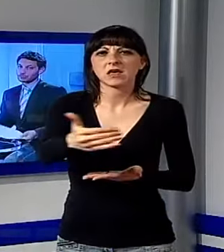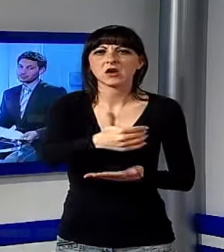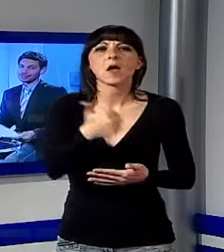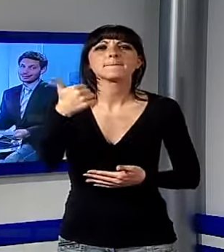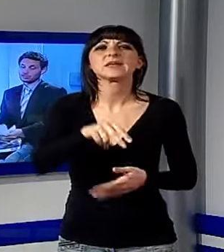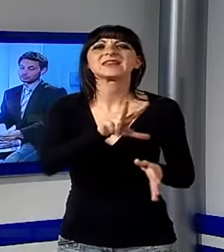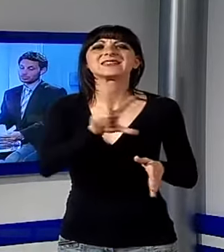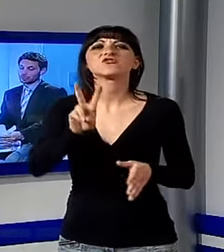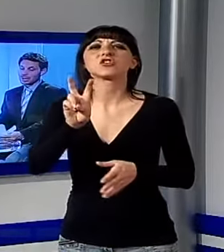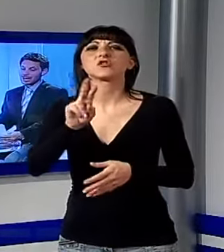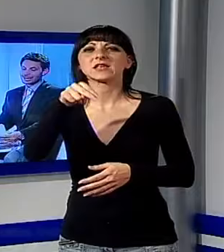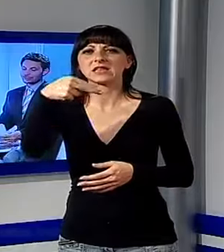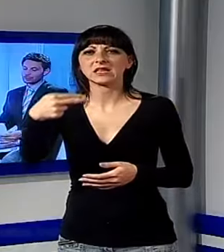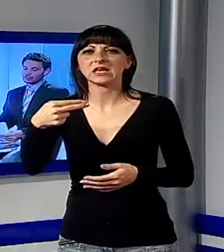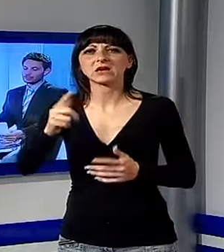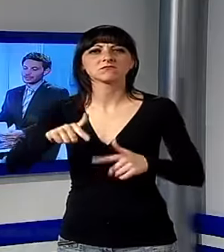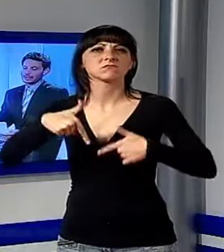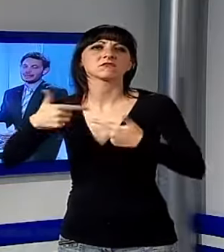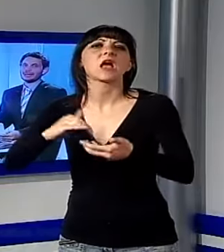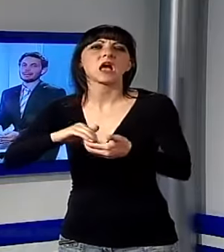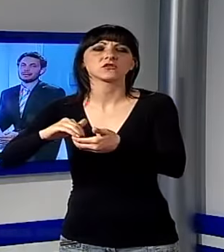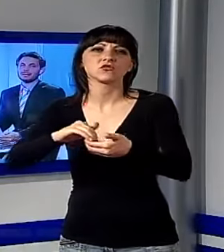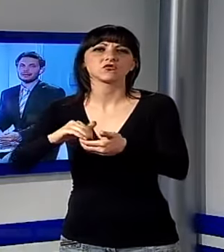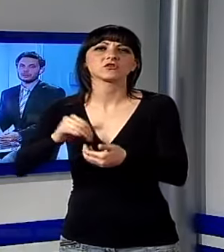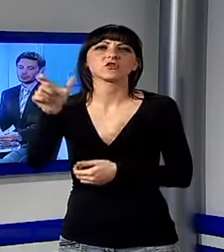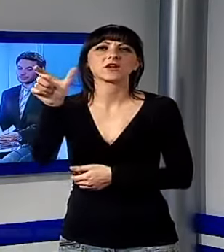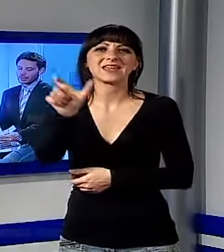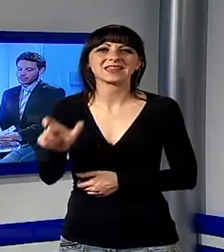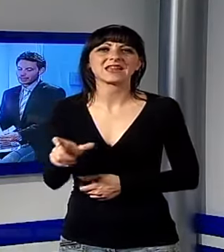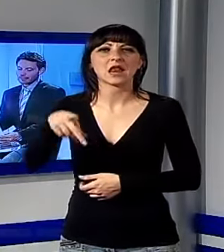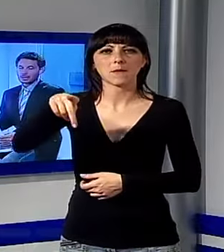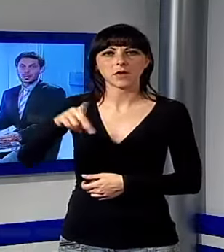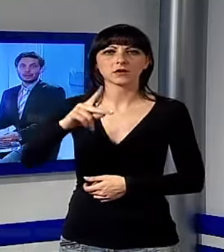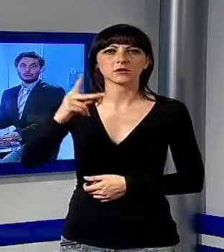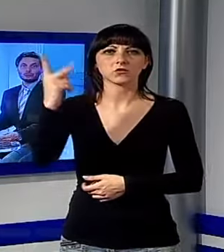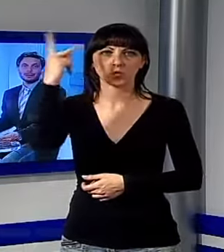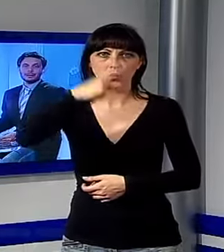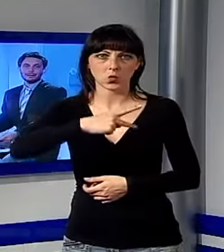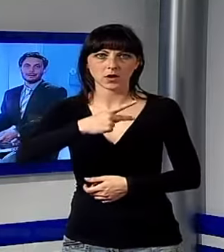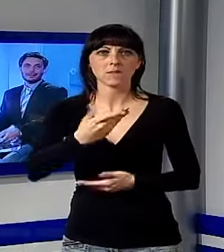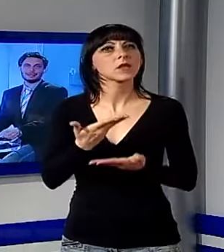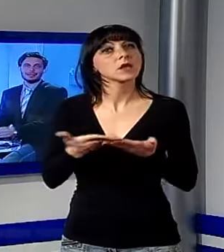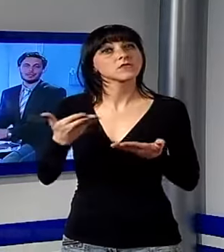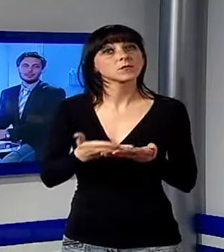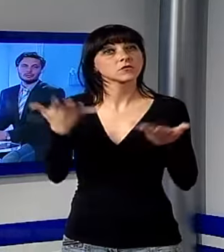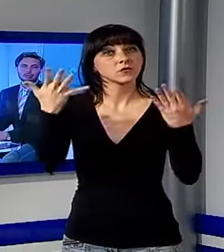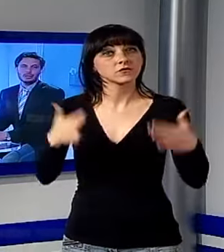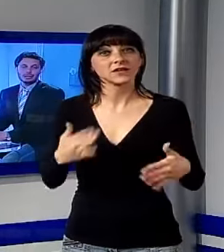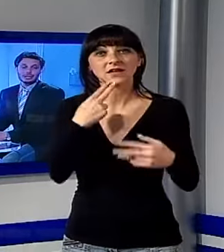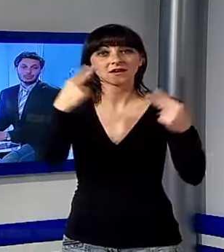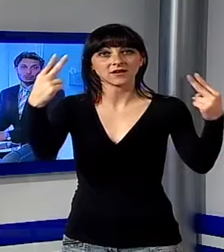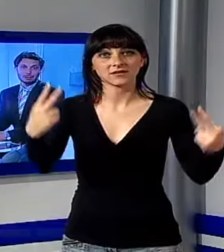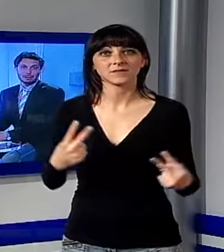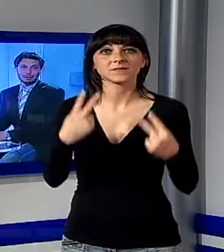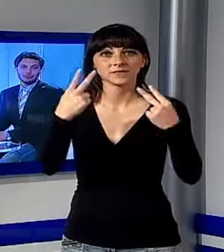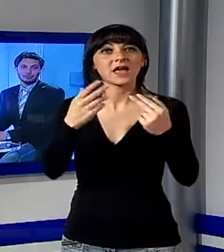euro destinate appunto all'Associazione Italiana Parkinson di Lucca. È tutto per la prima parte del TG Noi,